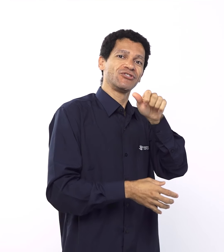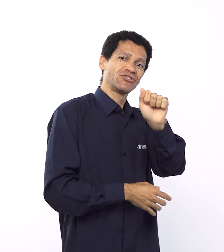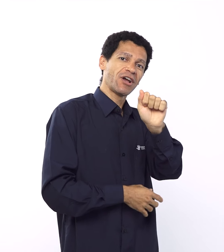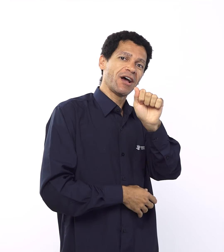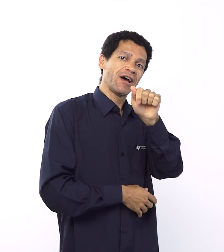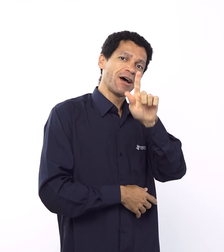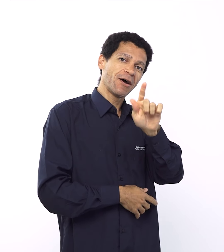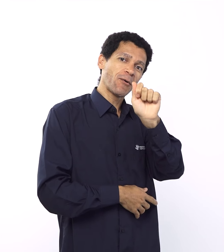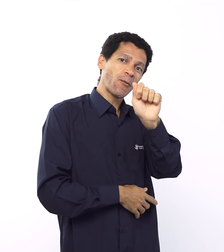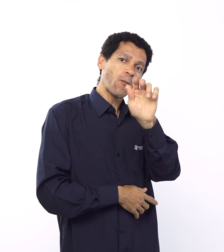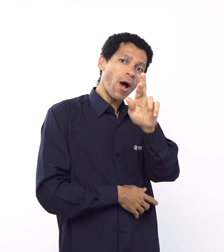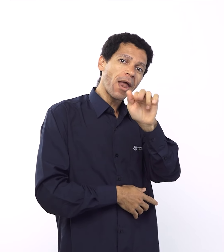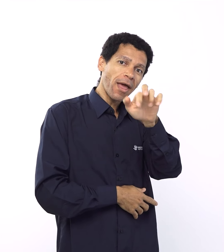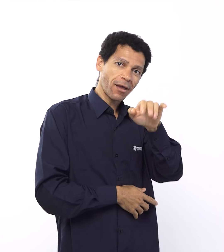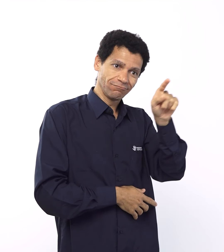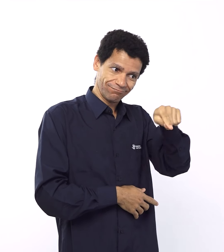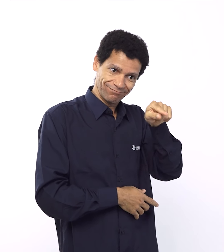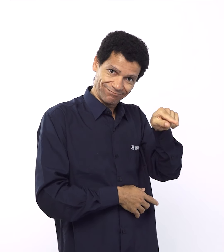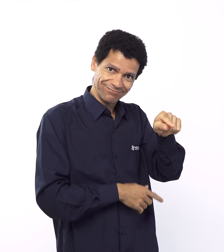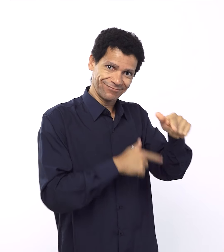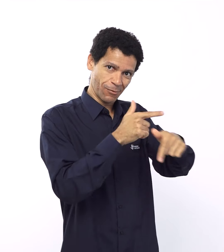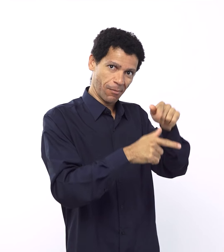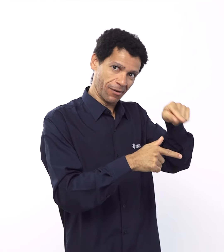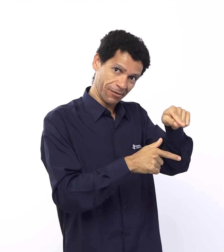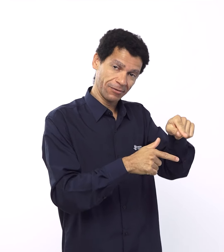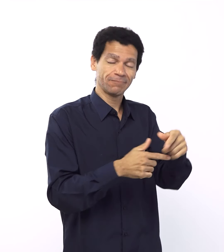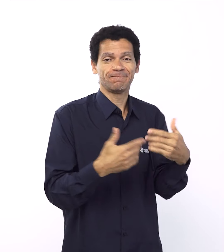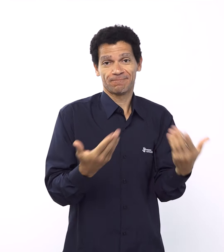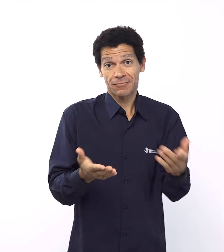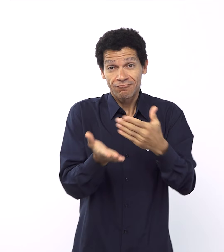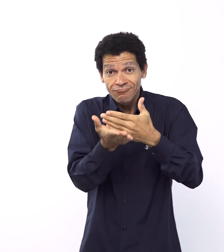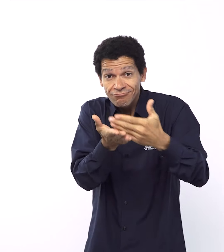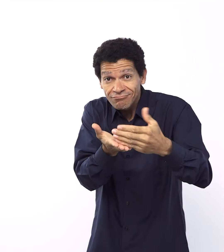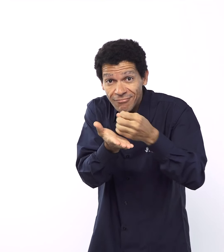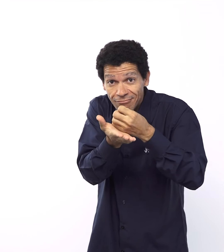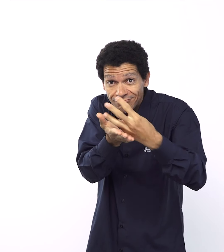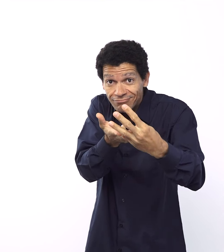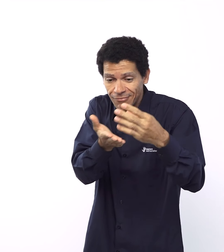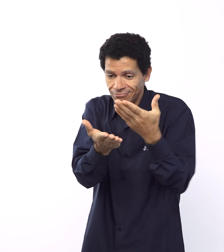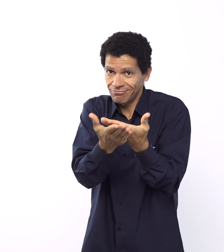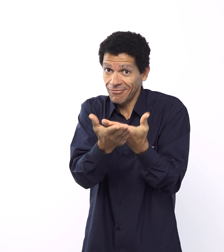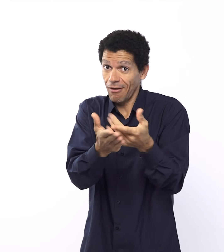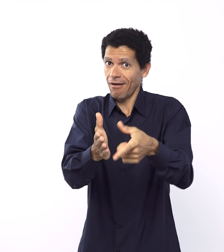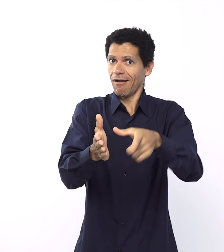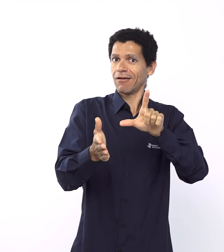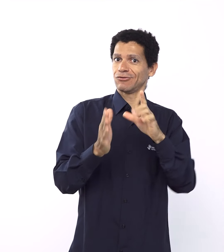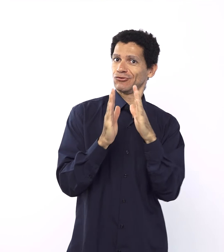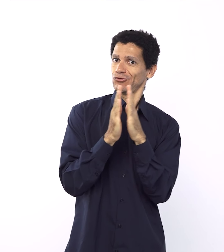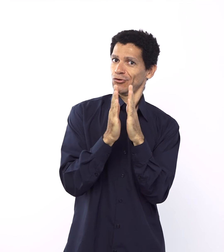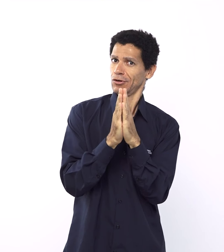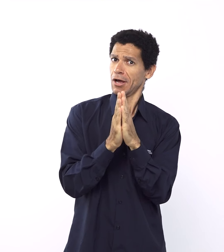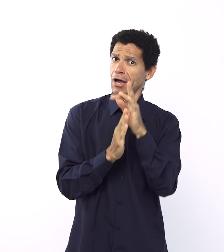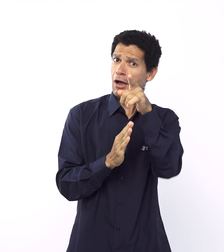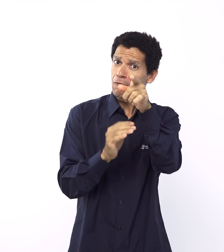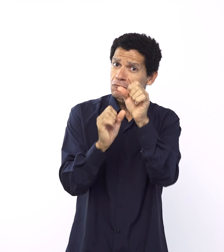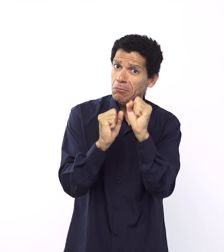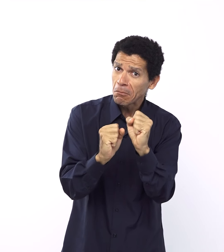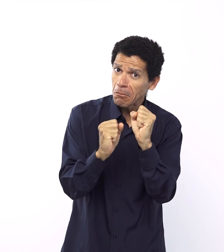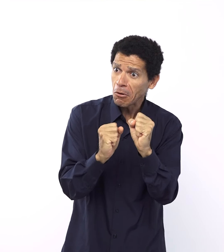vou lembrar você, compartilha o nosso link para que muitas pessoas acessem o programa. A gente tem uma outra novidade.